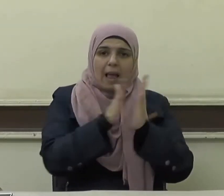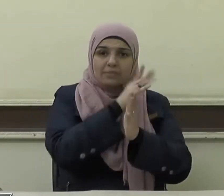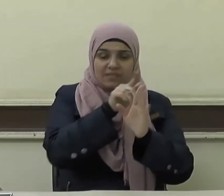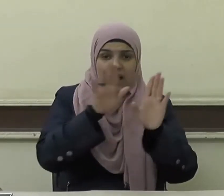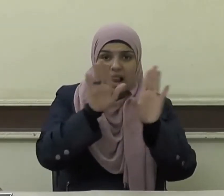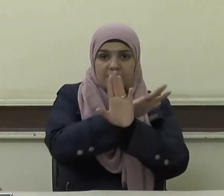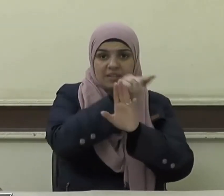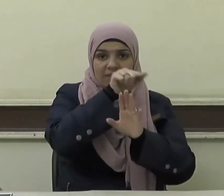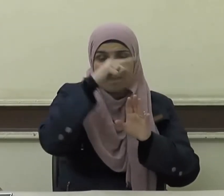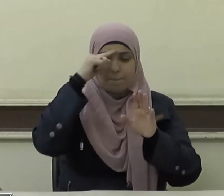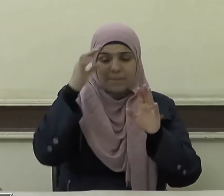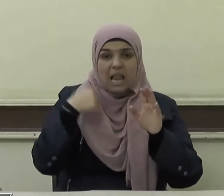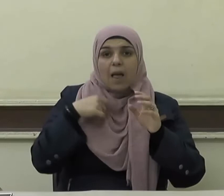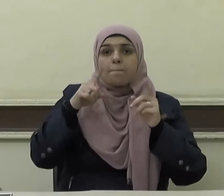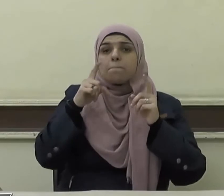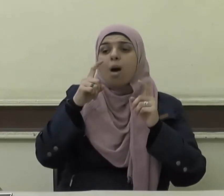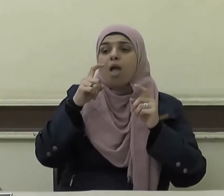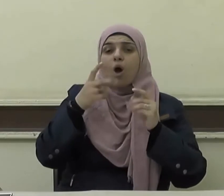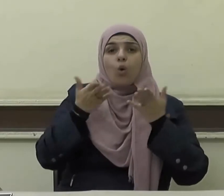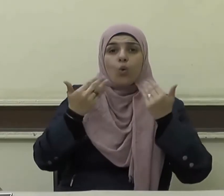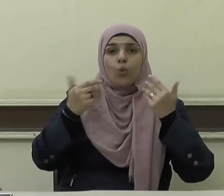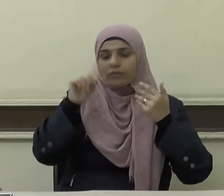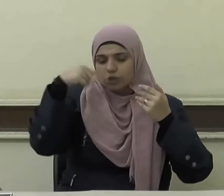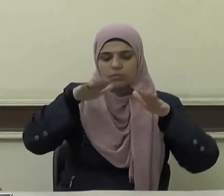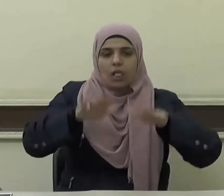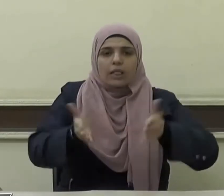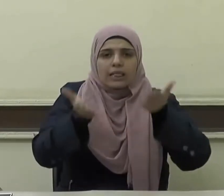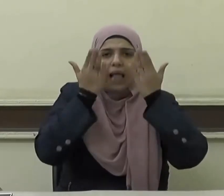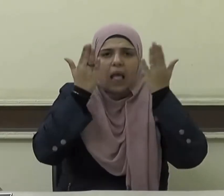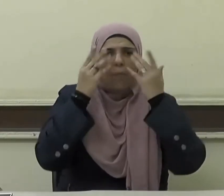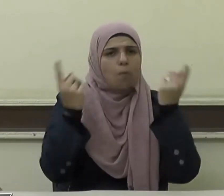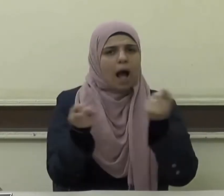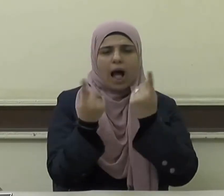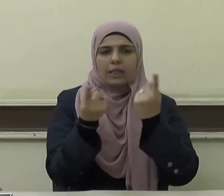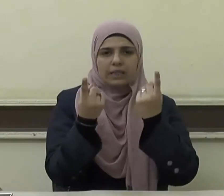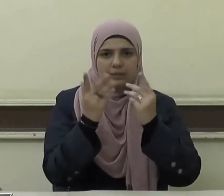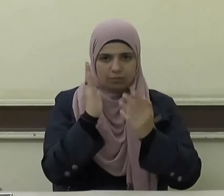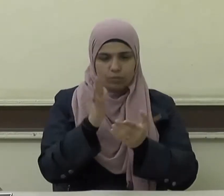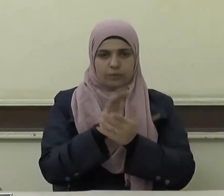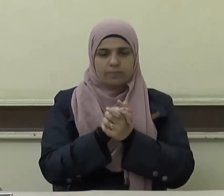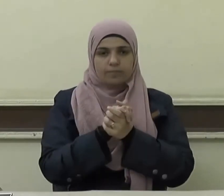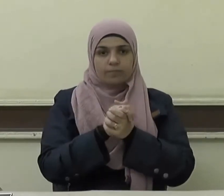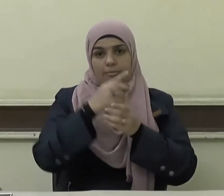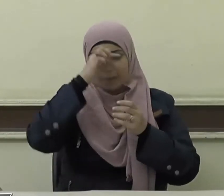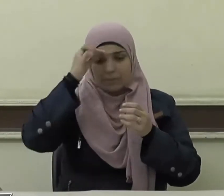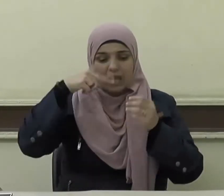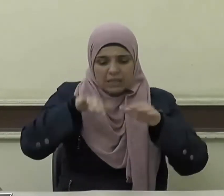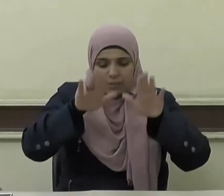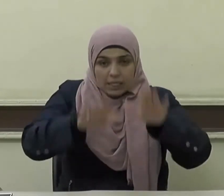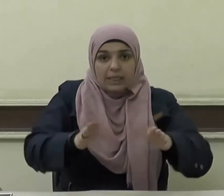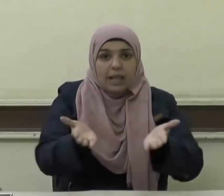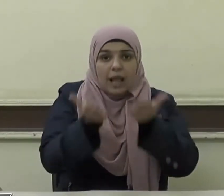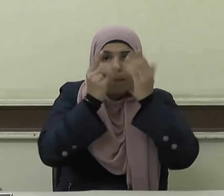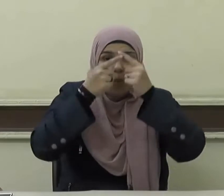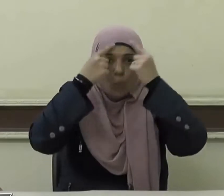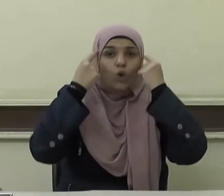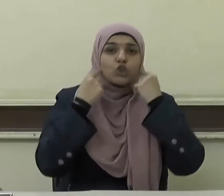فلم تجدوا ماءا فتيمموا صعيدا طيبا فامسحوا بوجوهكم